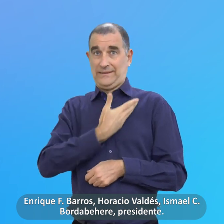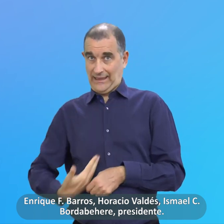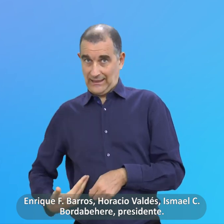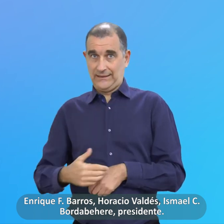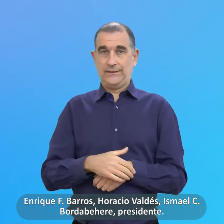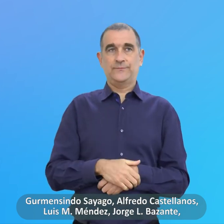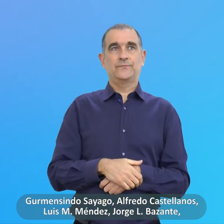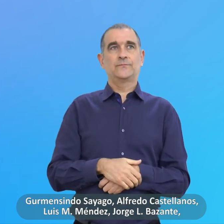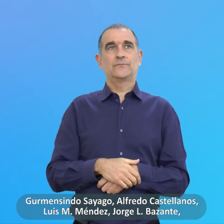Bordabere